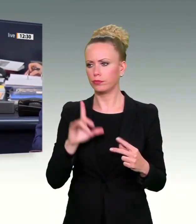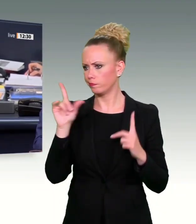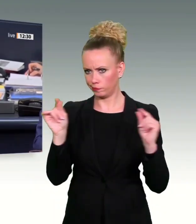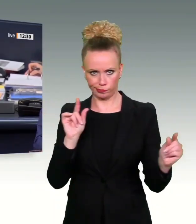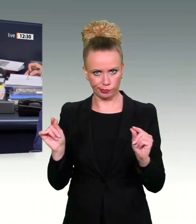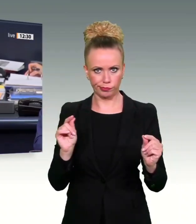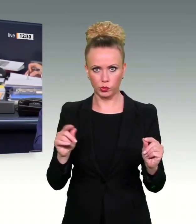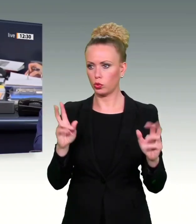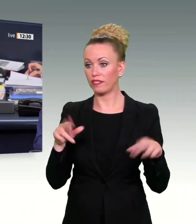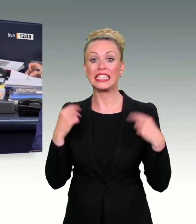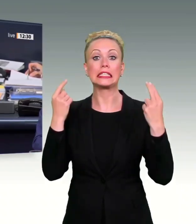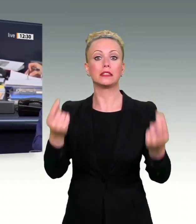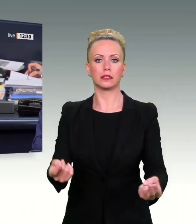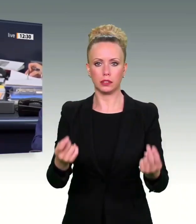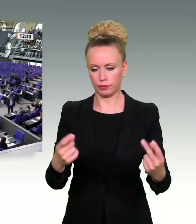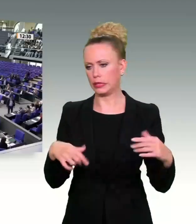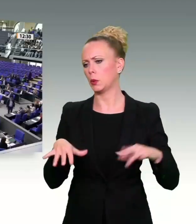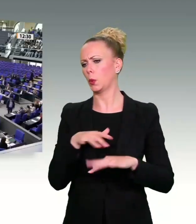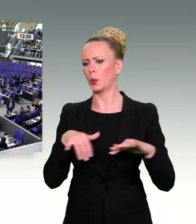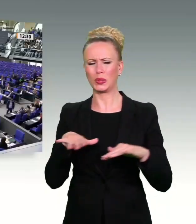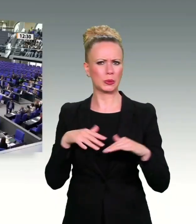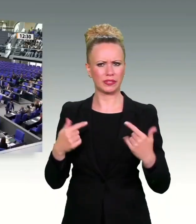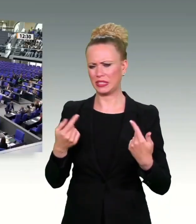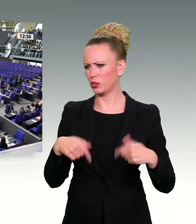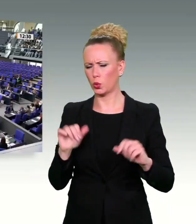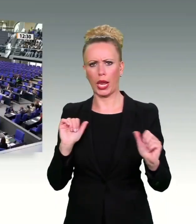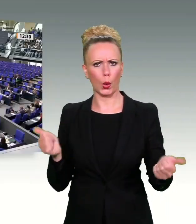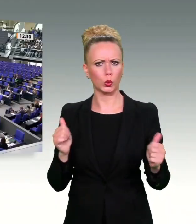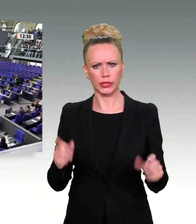weiter hinten Platz. Ein bisschen Ruhe haben,